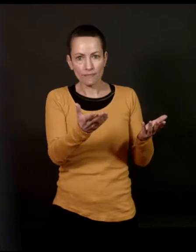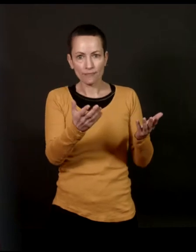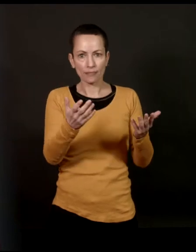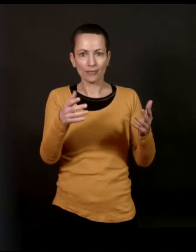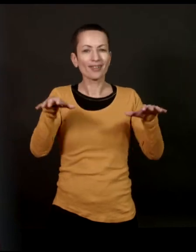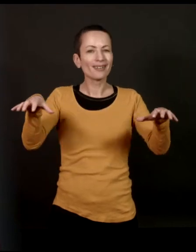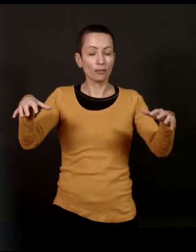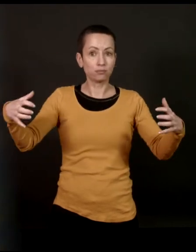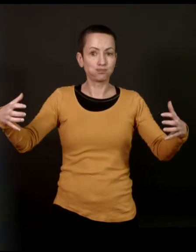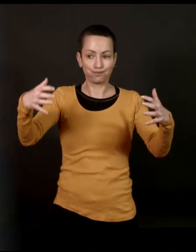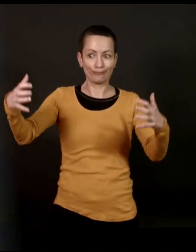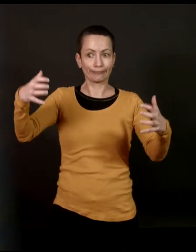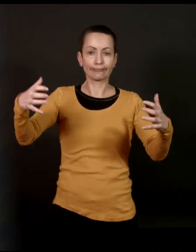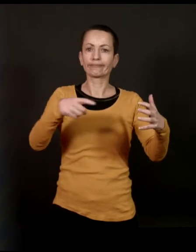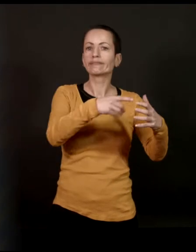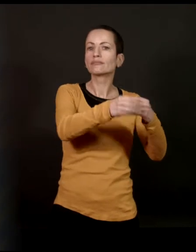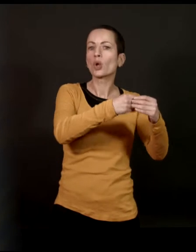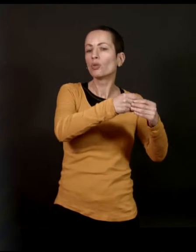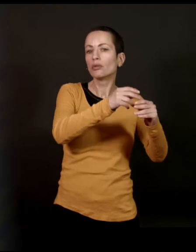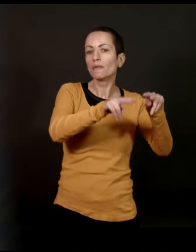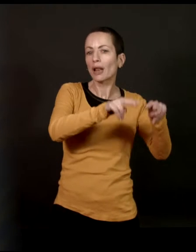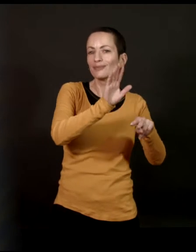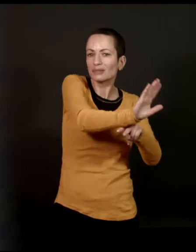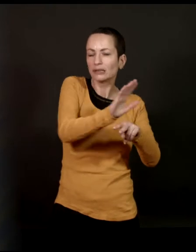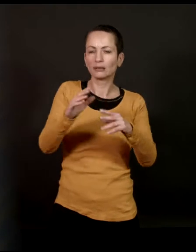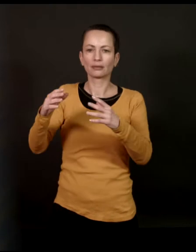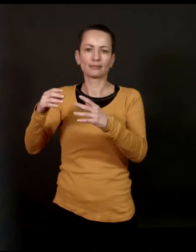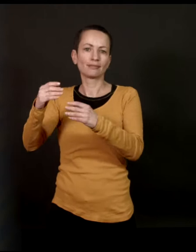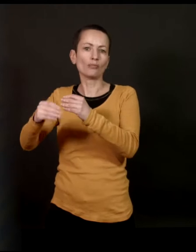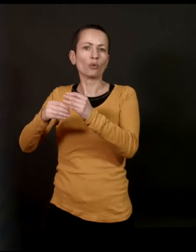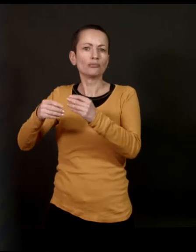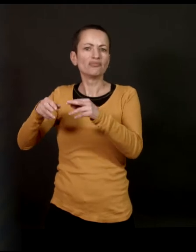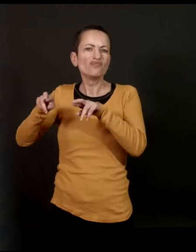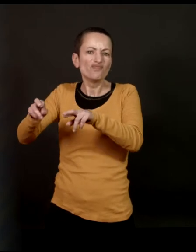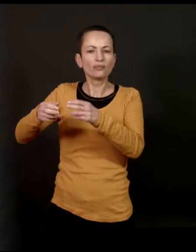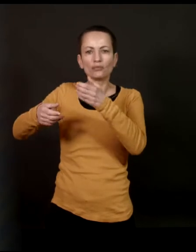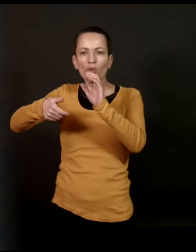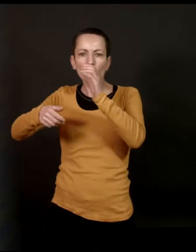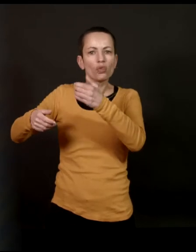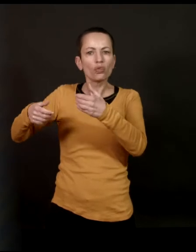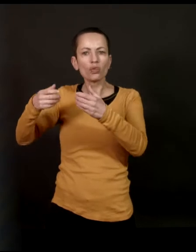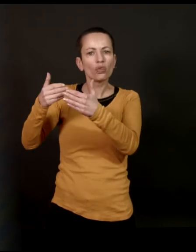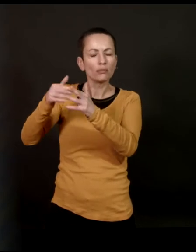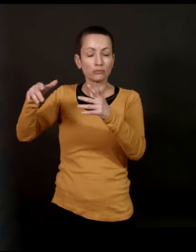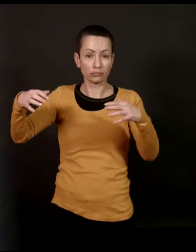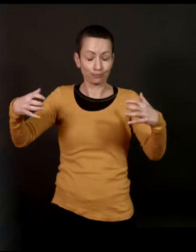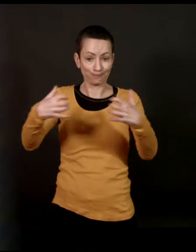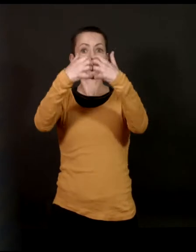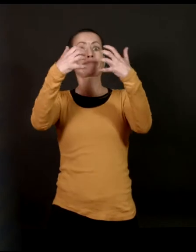le choc de ces deux cultures, celle de villageoises et celle urbaine, canette, cinéma,